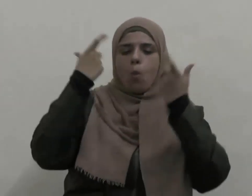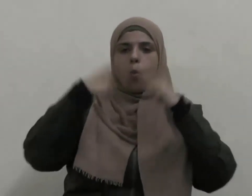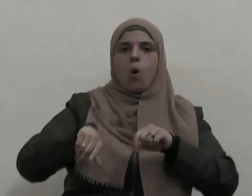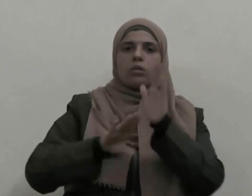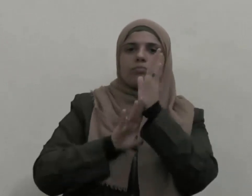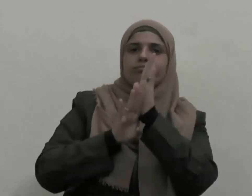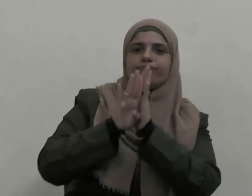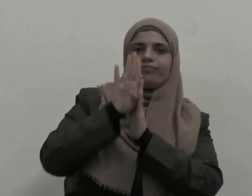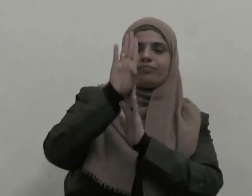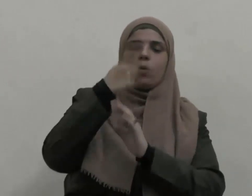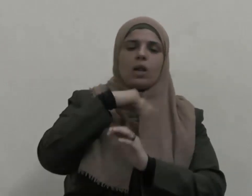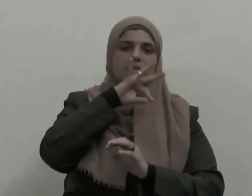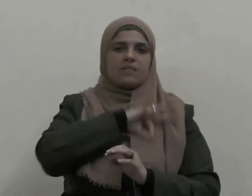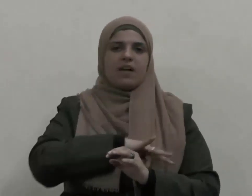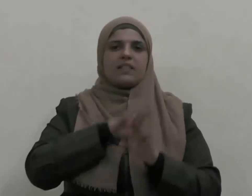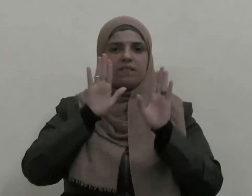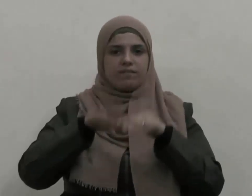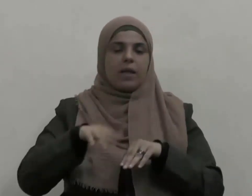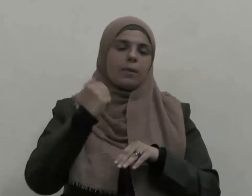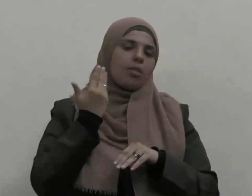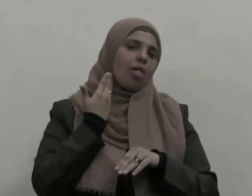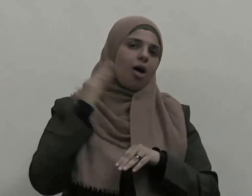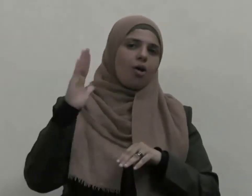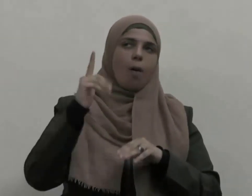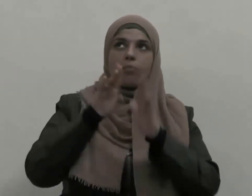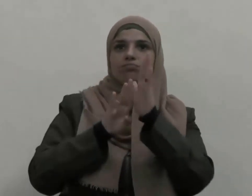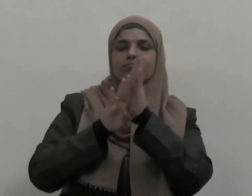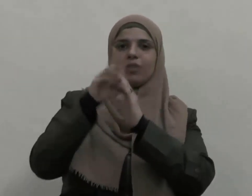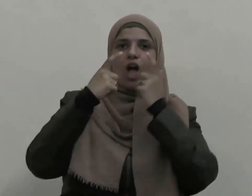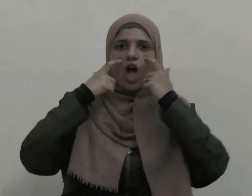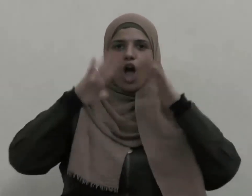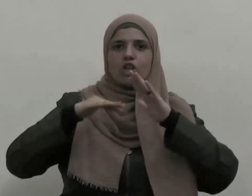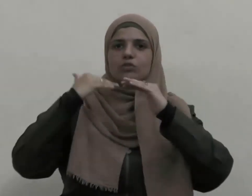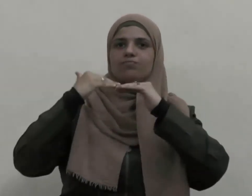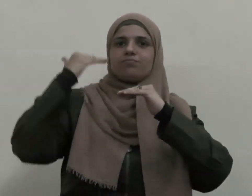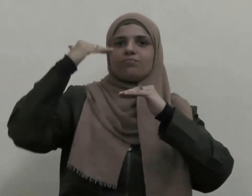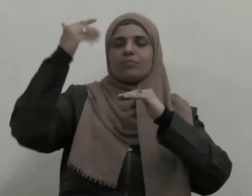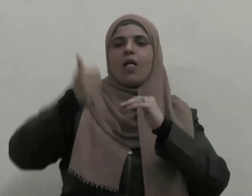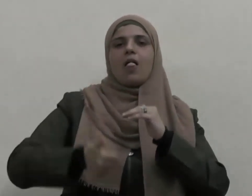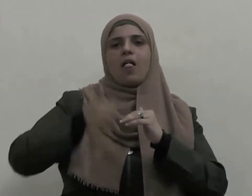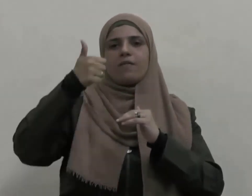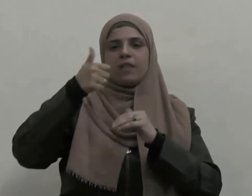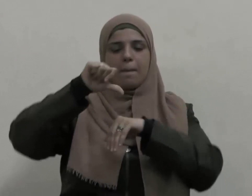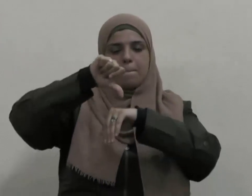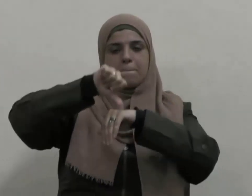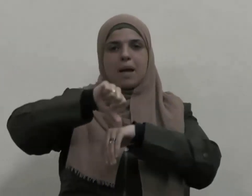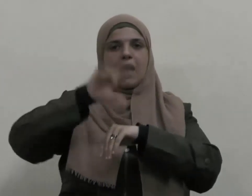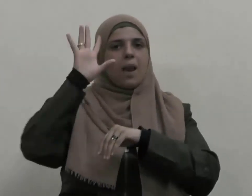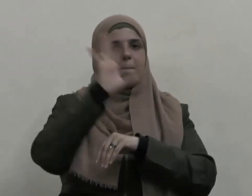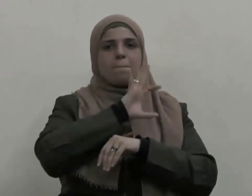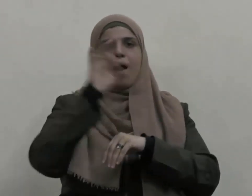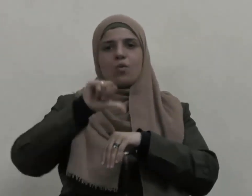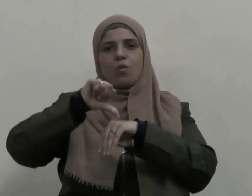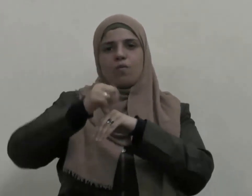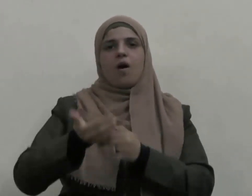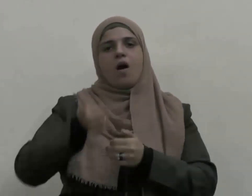والنهوض به والرقي به إلى المكانة التي تليق به وبأبنائه